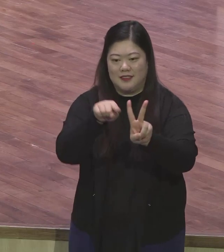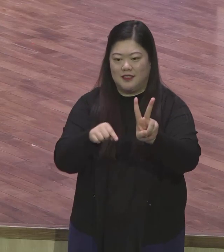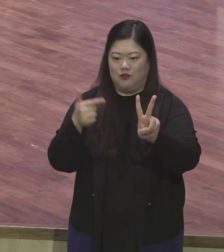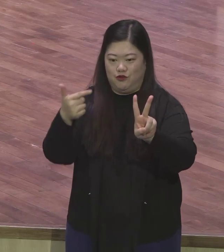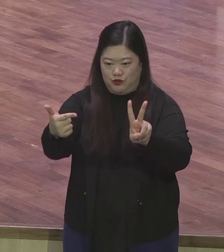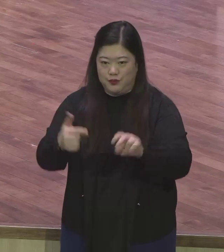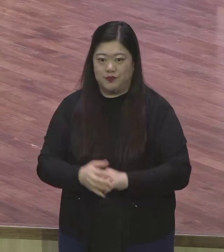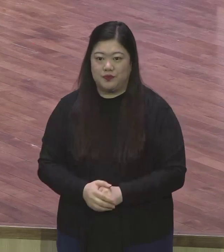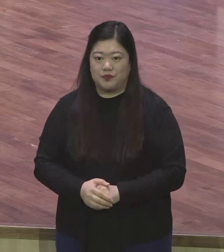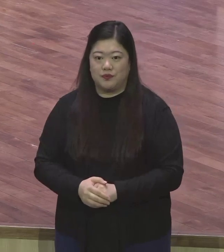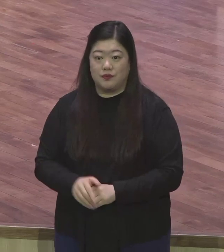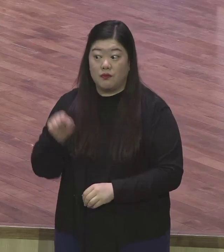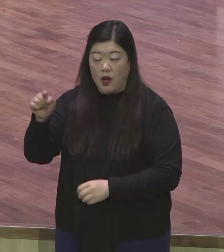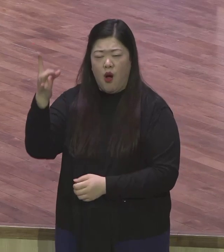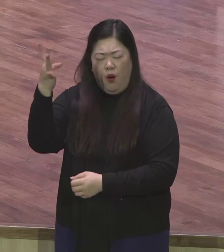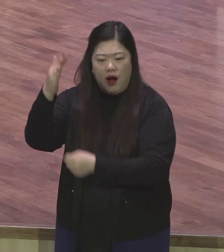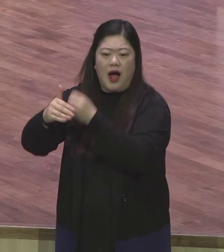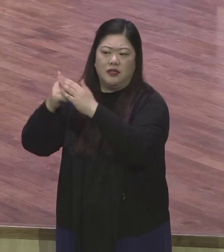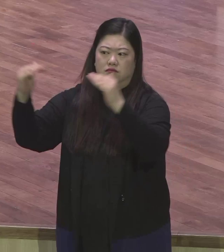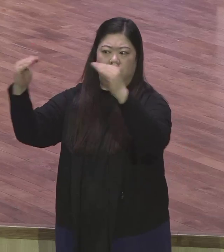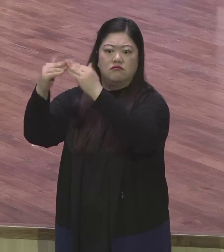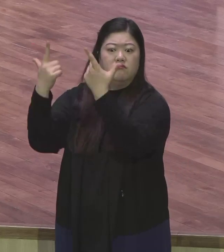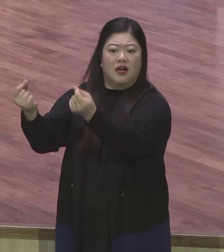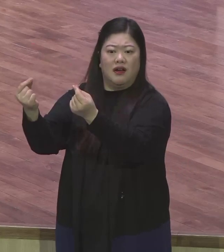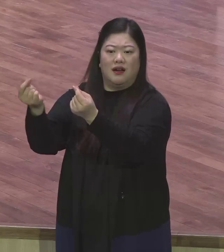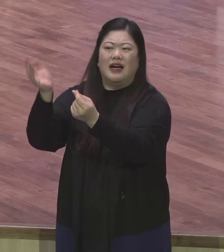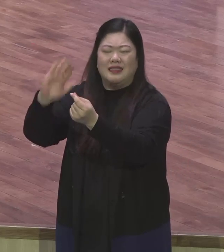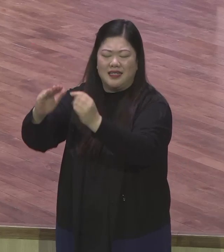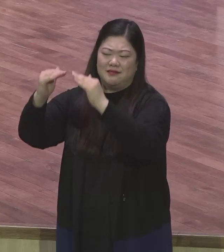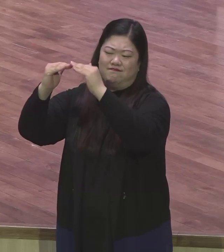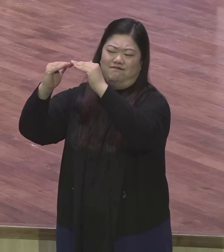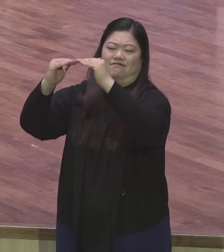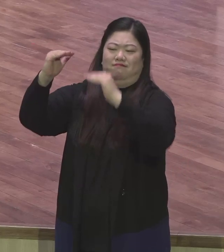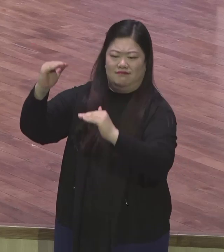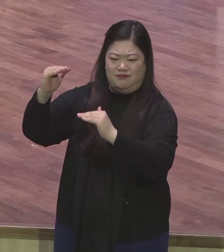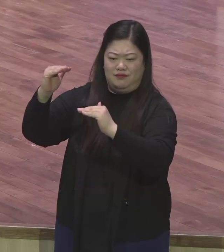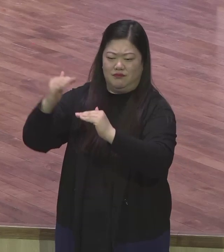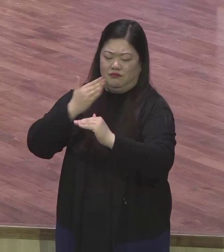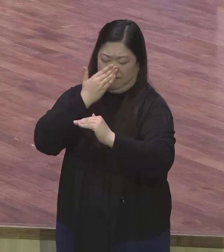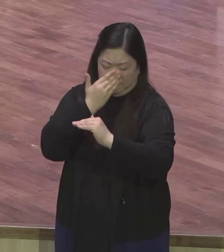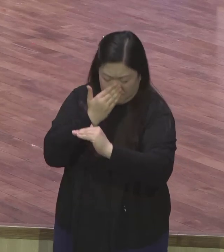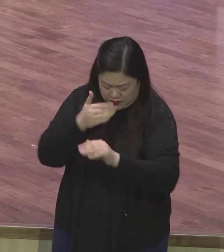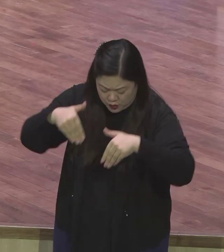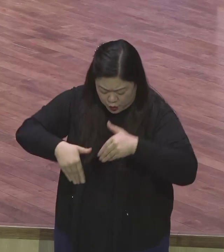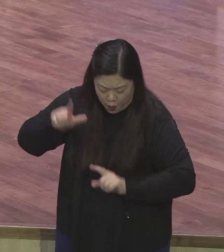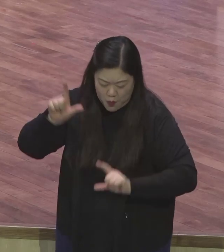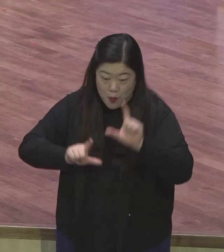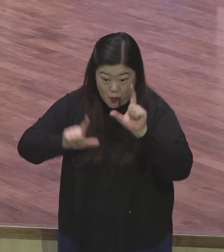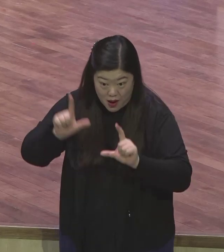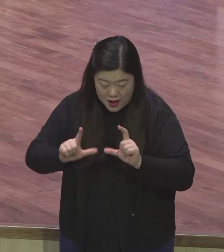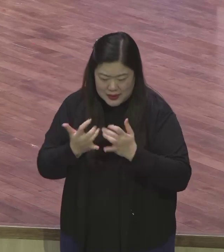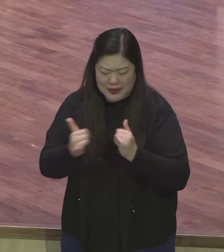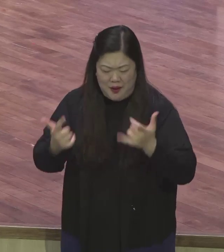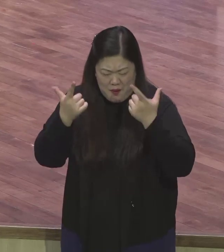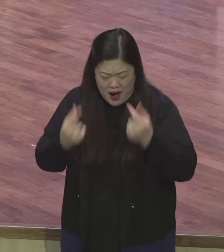본체시나 하나님과 동대문을 취할 것을 여기지 아니하시고 오히려 자기를 비워 종이 형체를 가지사 사람들과 같이 되셨고